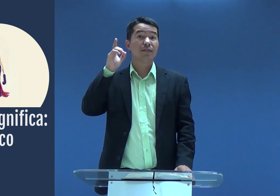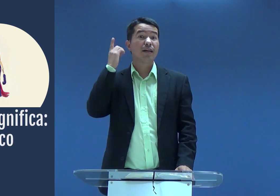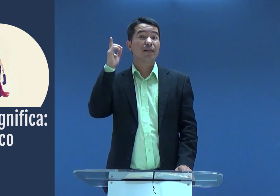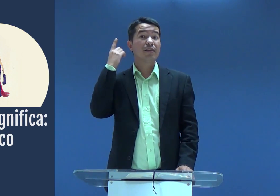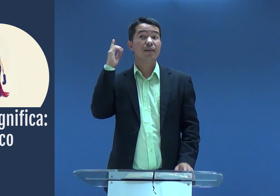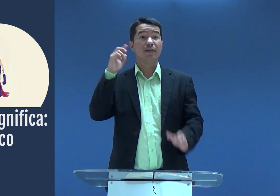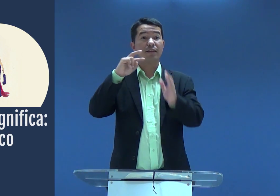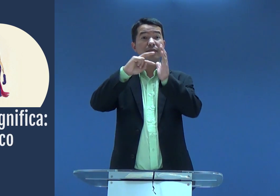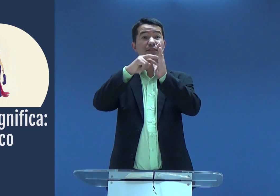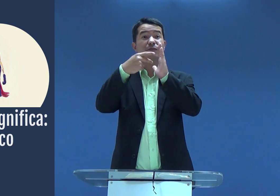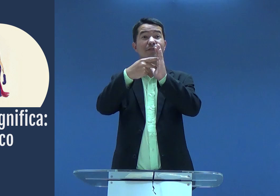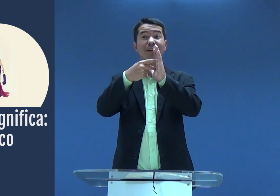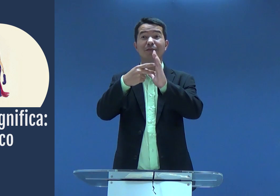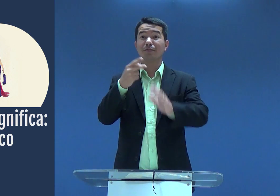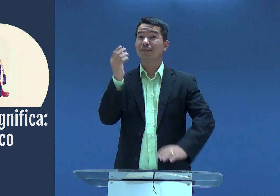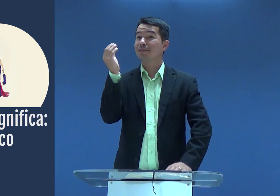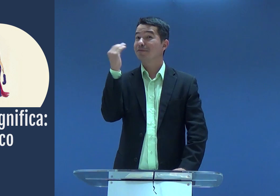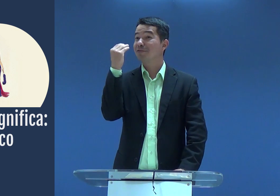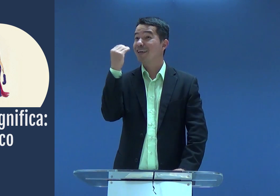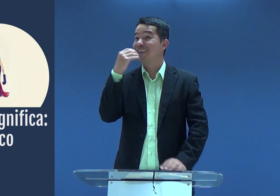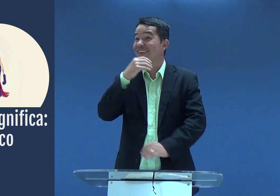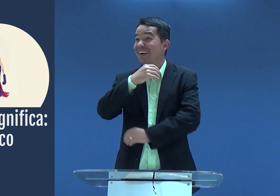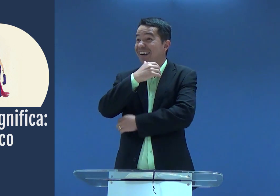Significa fraqueza, fraco.